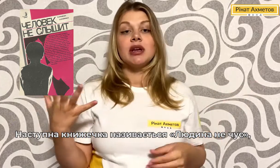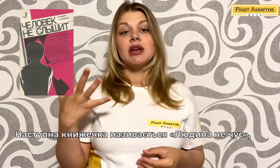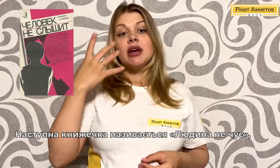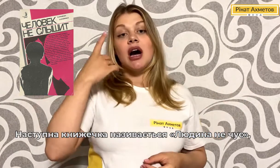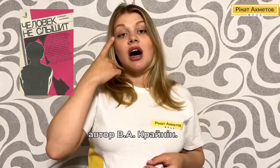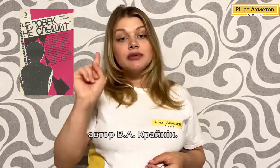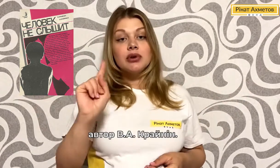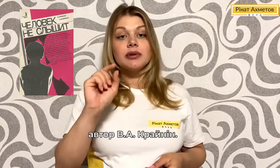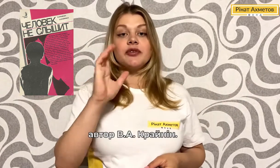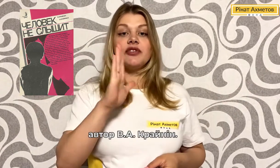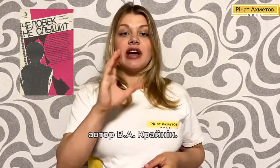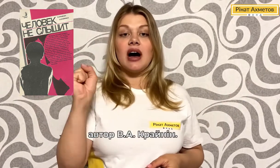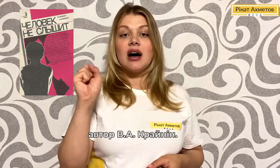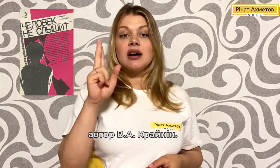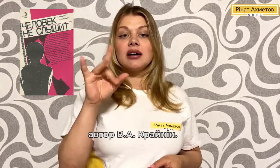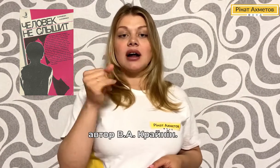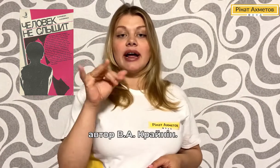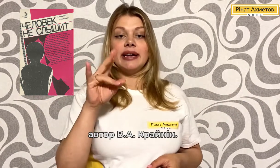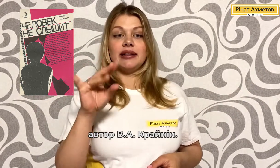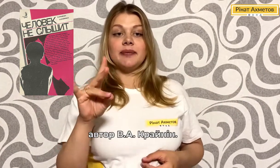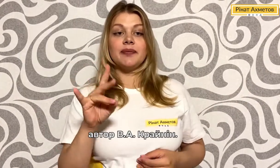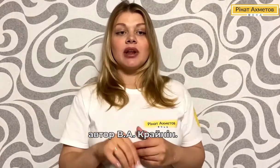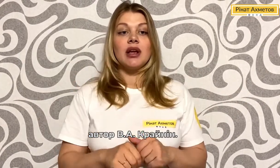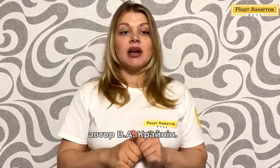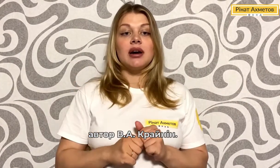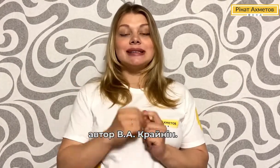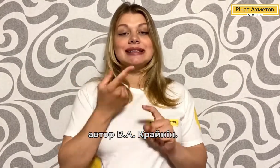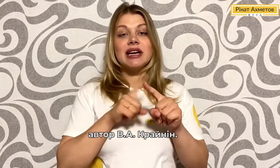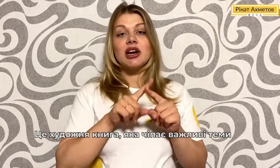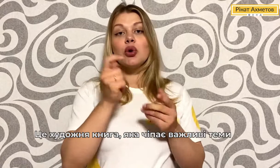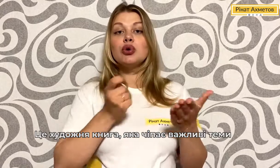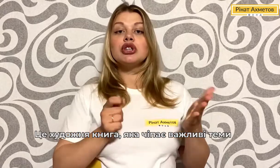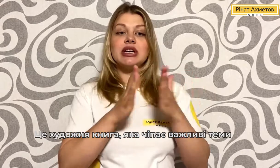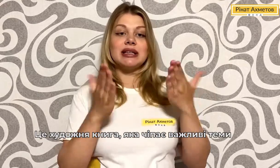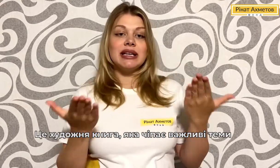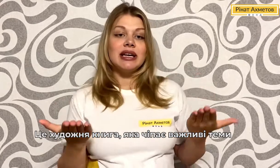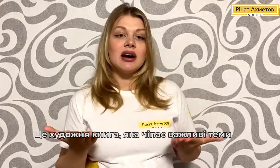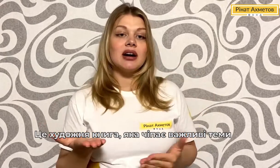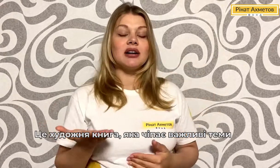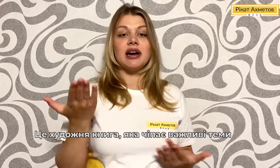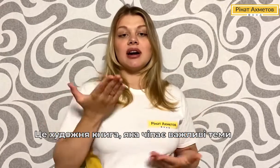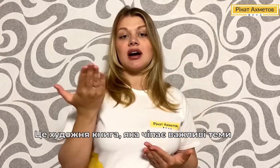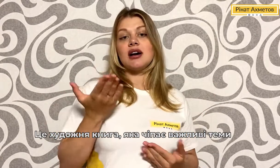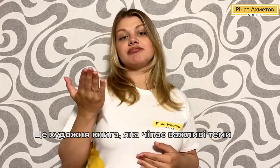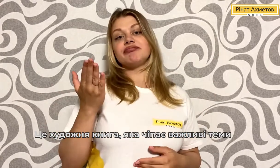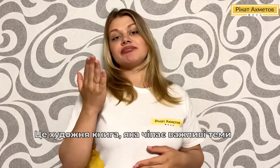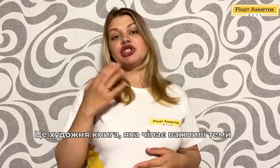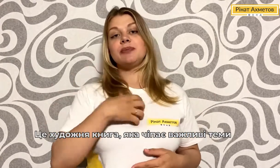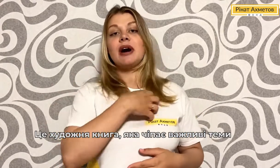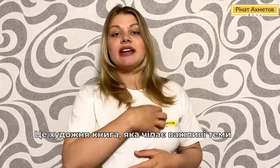Автор В.А. Крайнин. Це художня книга, яка чіпає